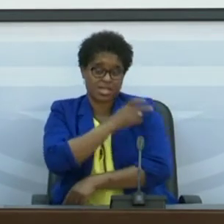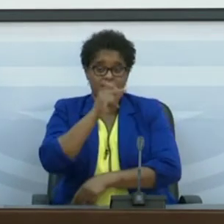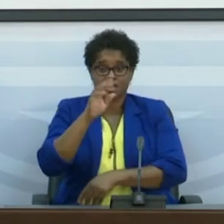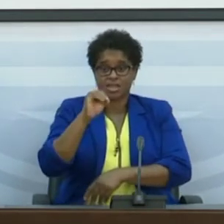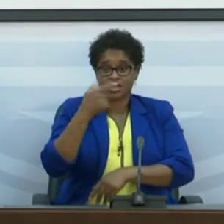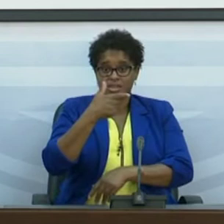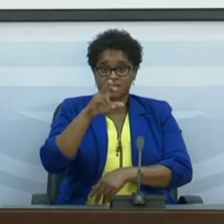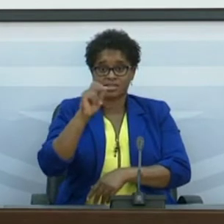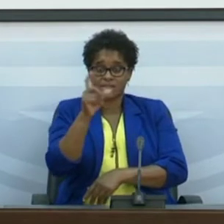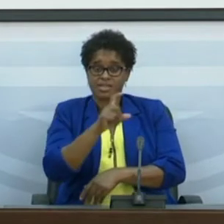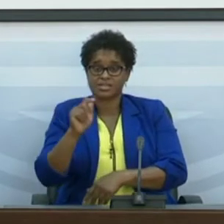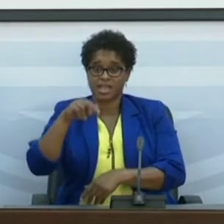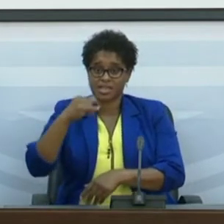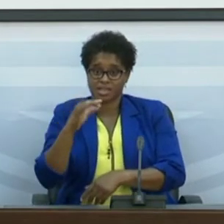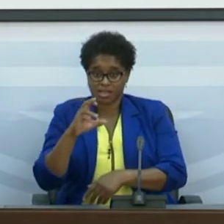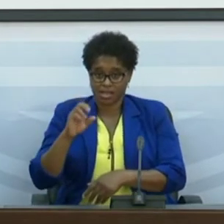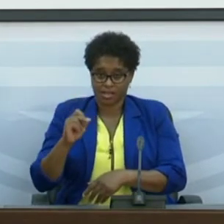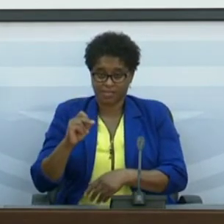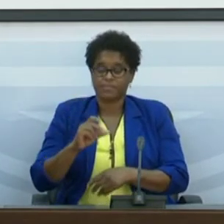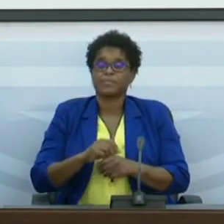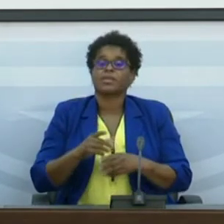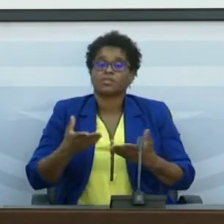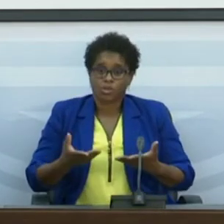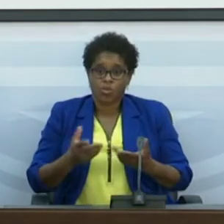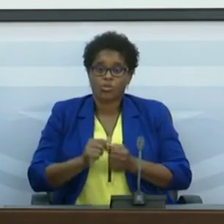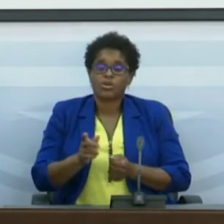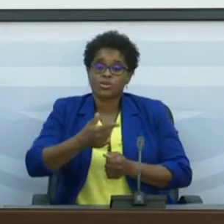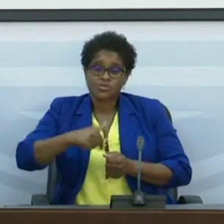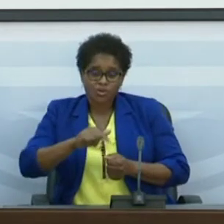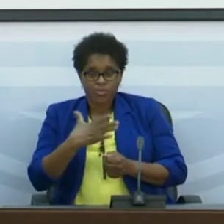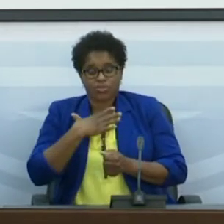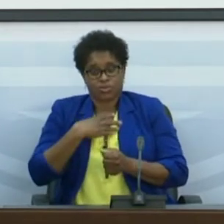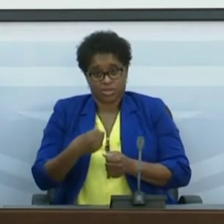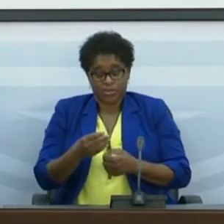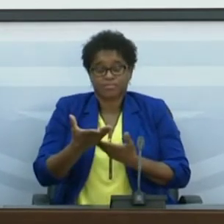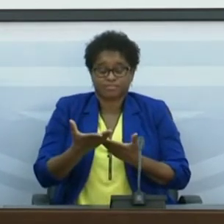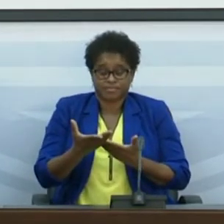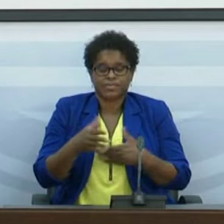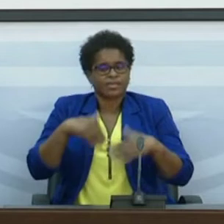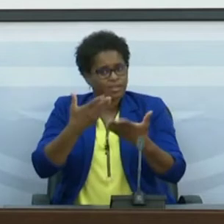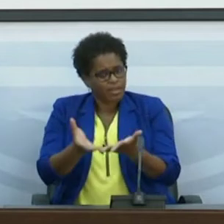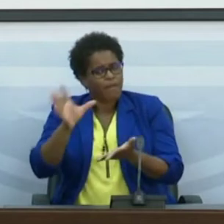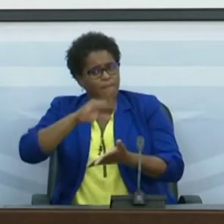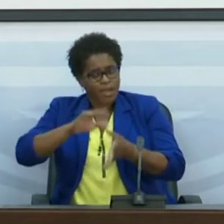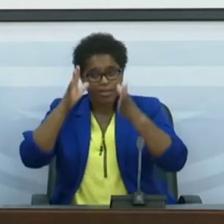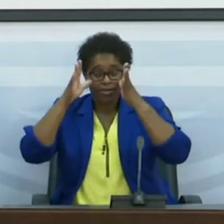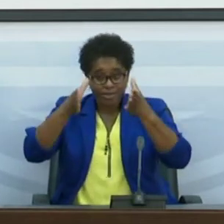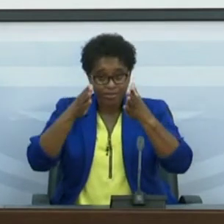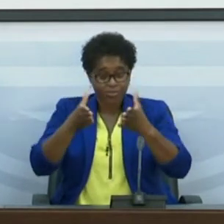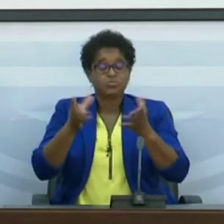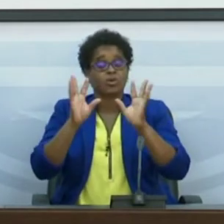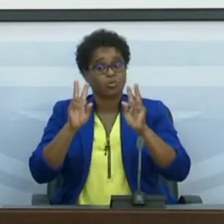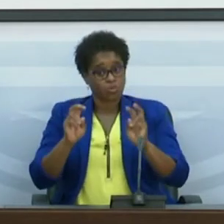E é neste sentido que nós gostaríamos de dar um pouco mais de atenção para a questão da